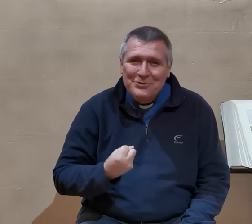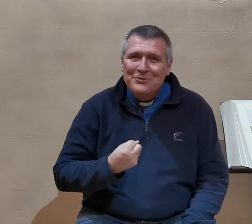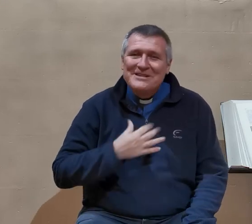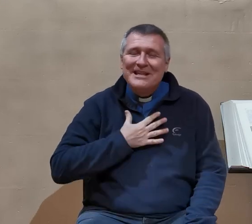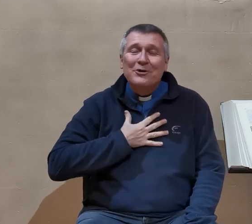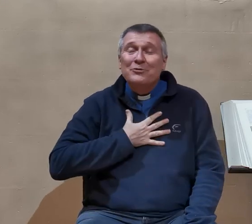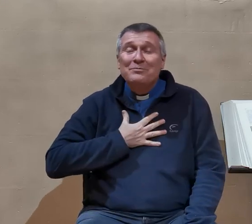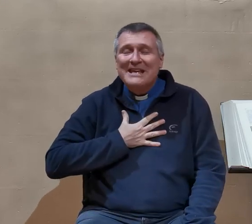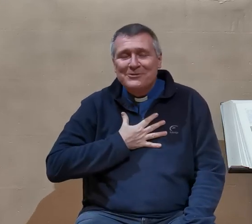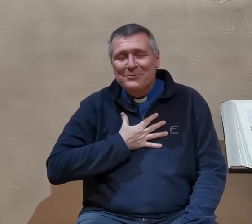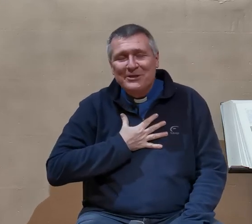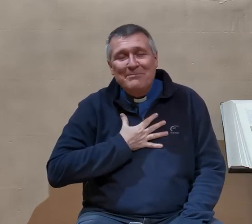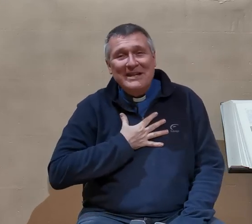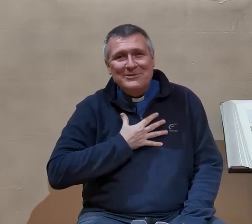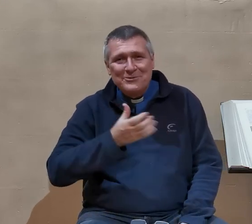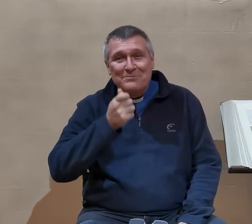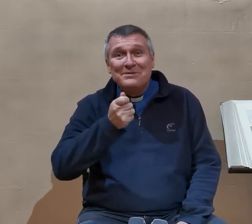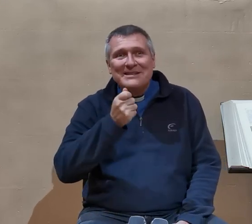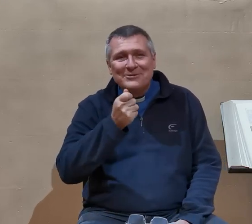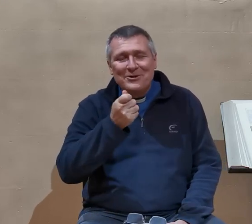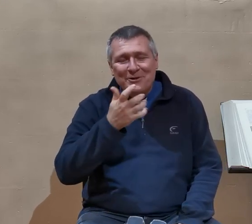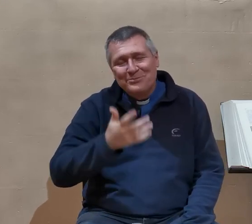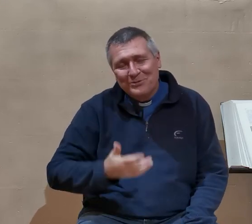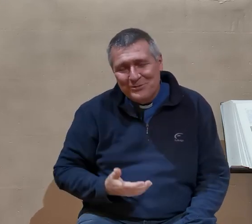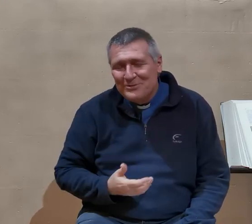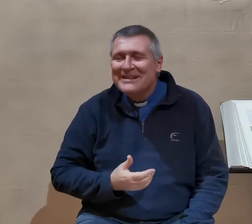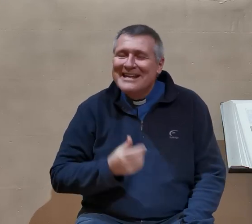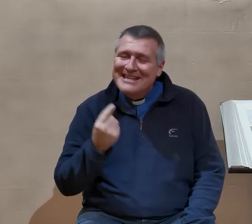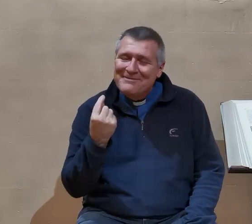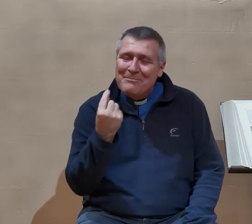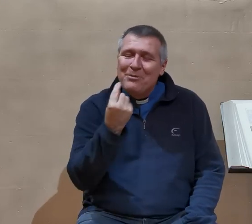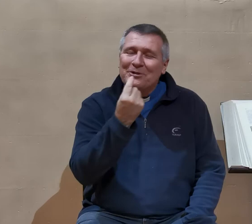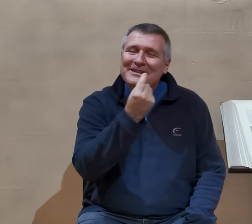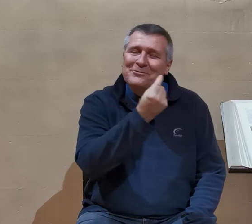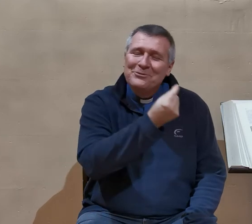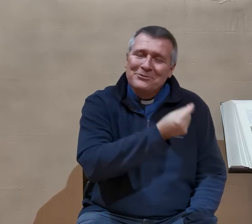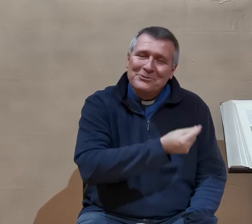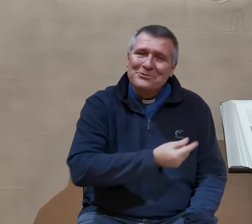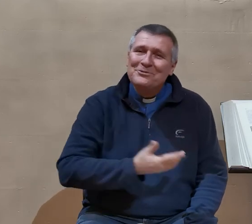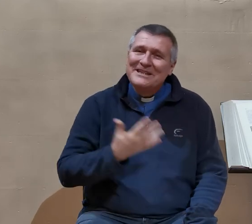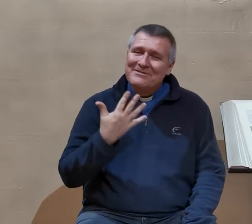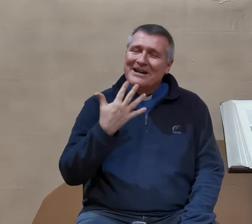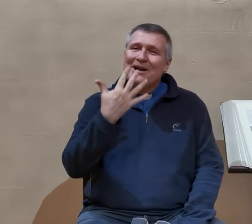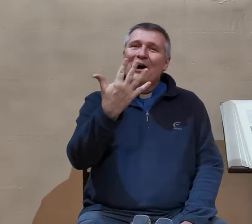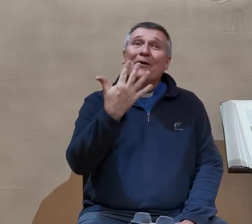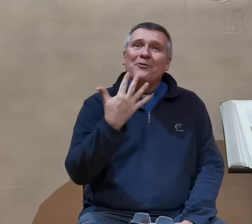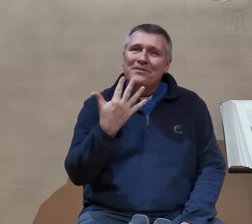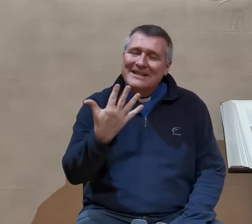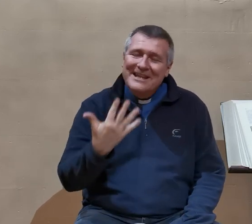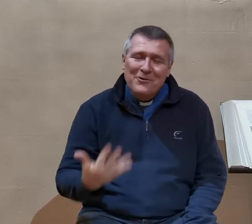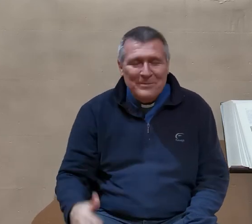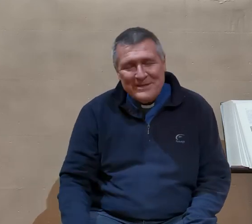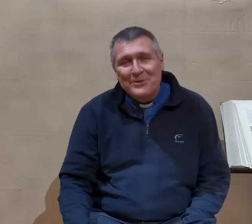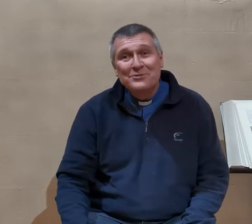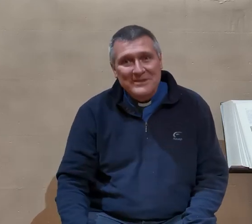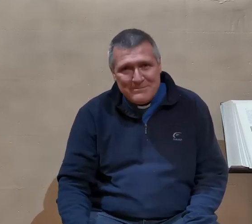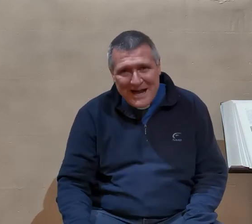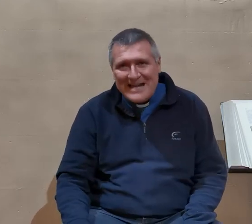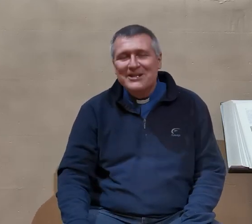Dieu, vous allez être comme une pièce de monnaie précieuse, une pièce d'or pour Dieu, qui va porter le nom de Dieu et qui va refléter complètement son image.